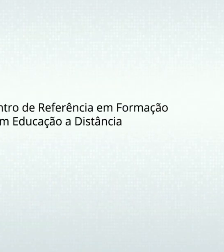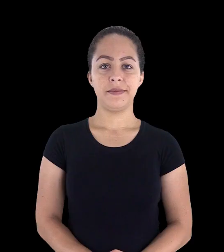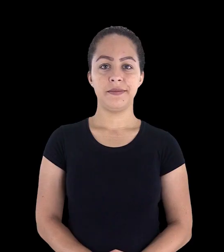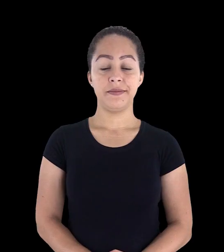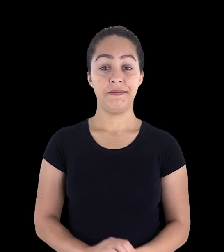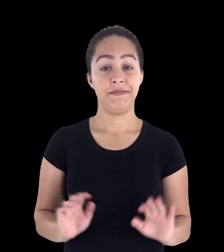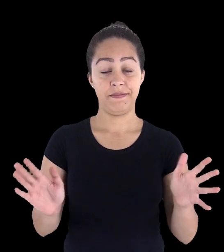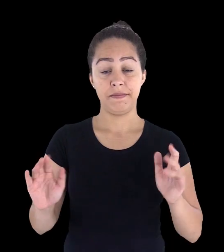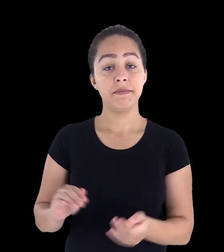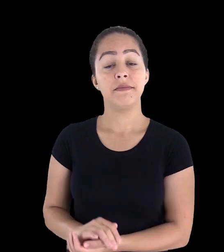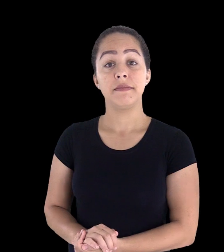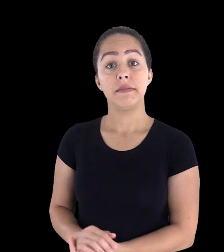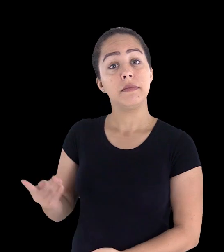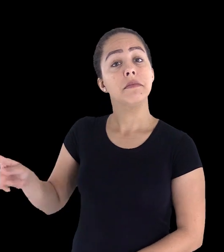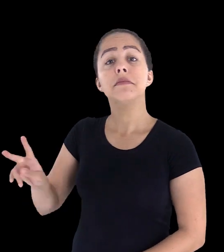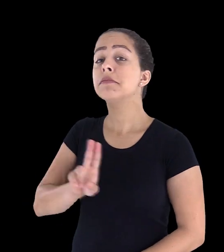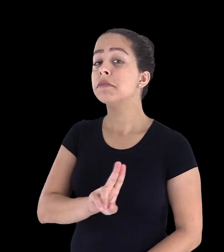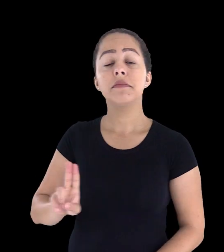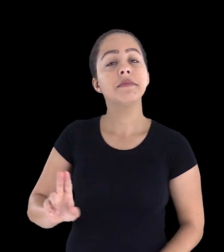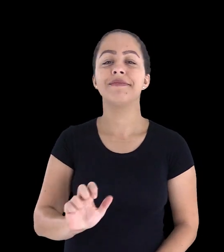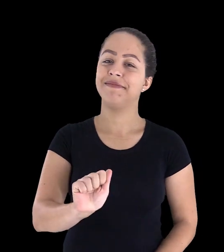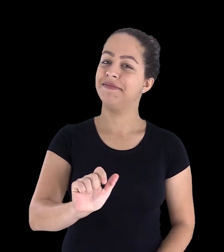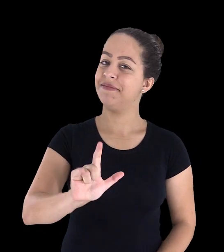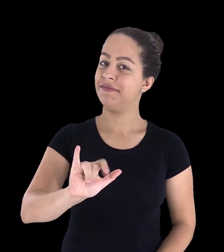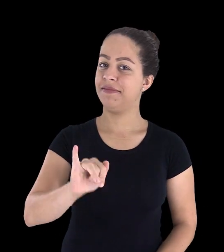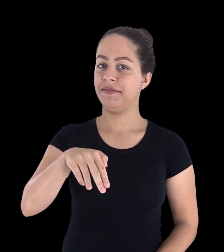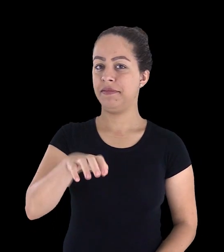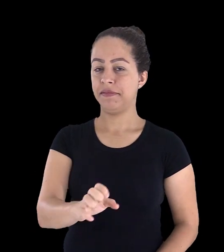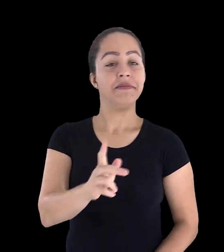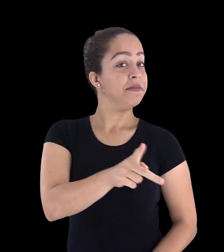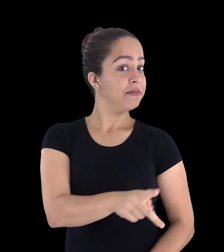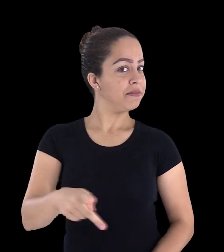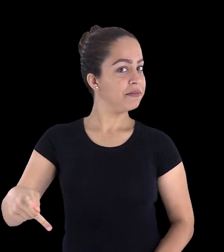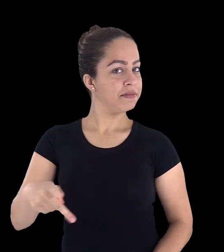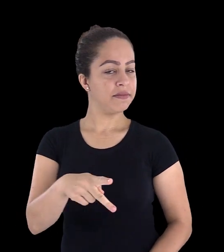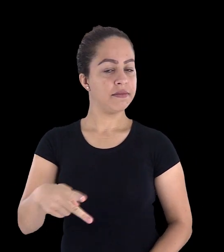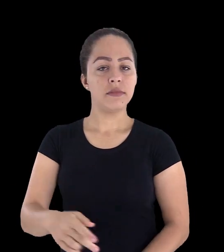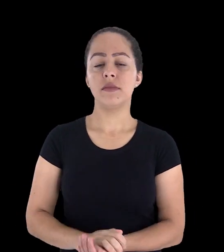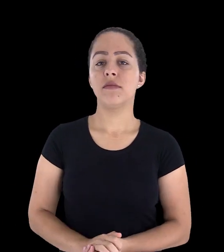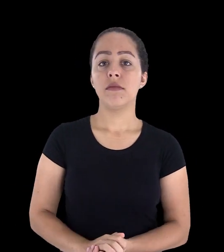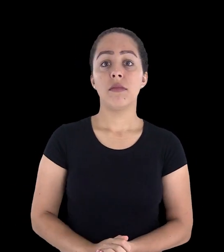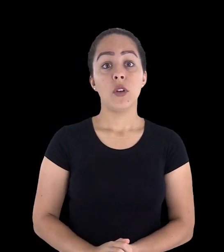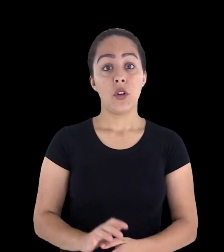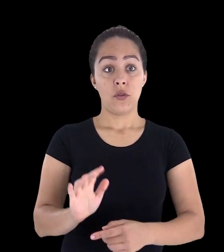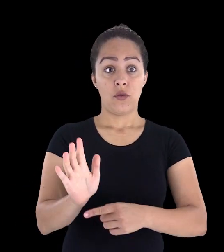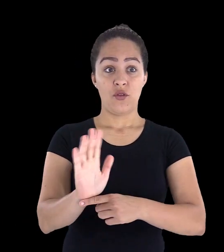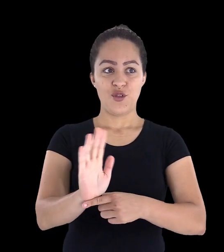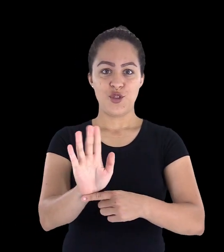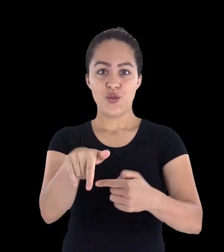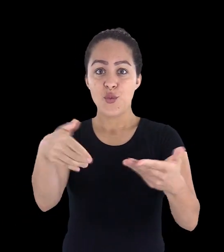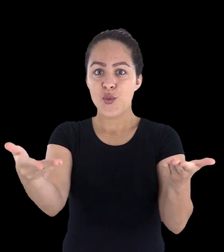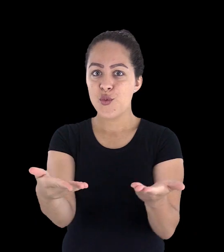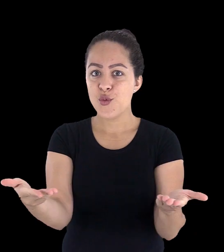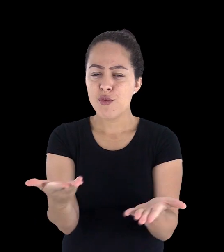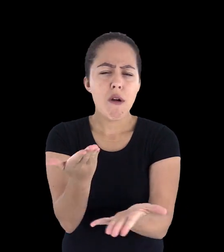Olá, eu sou a professora Aline Amorim e o tema da nossa vídeo aula de hoje são as